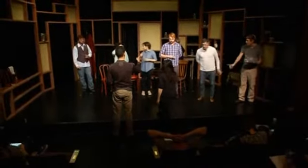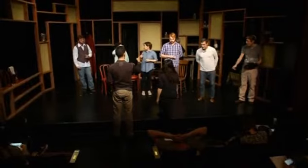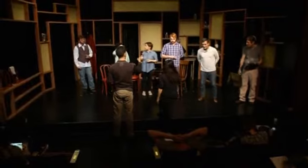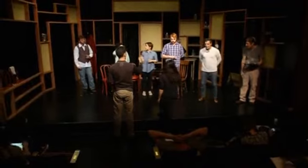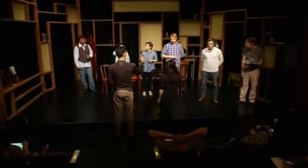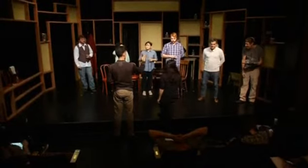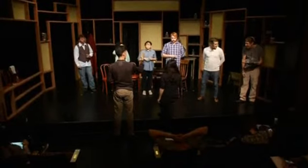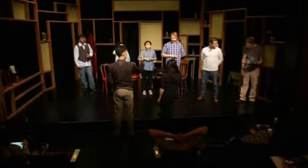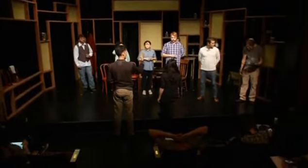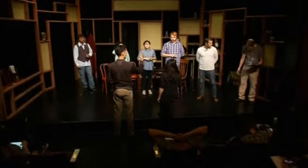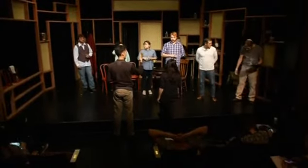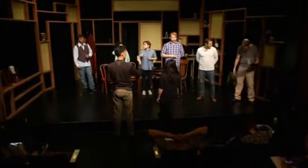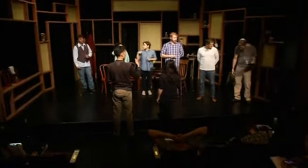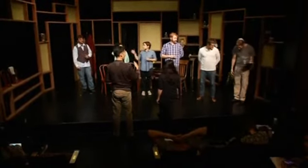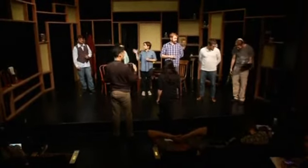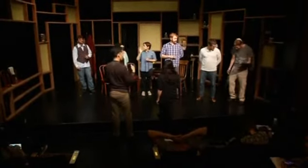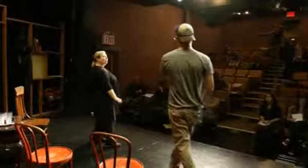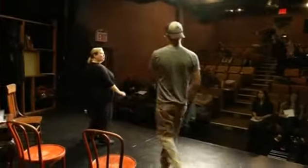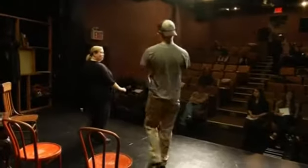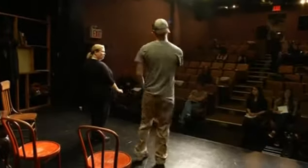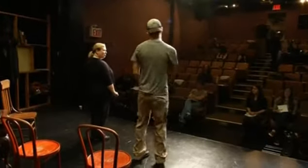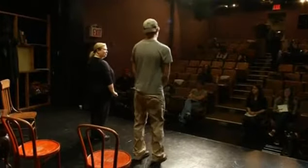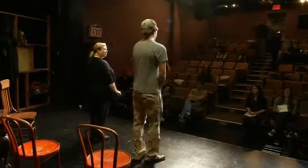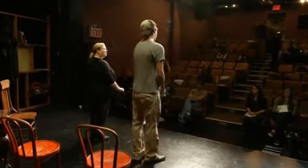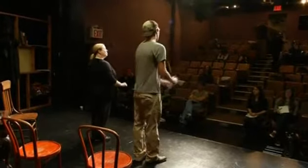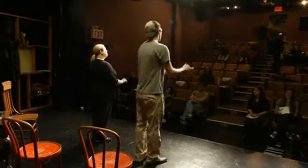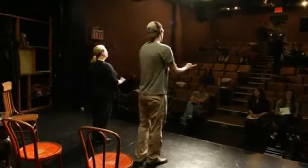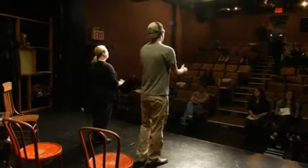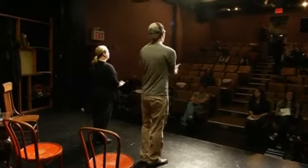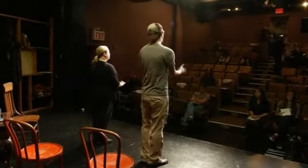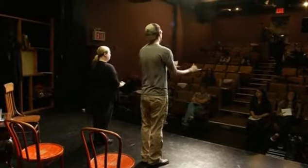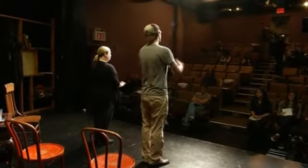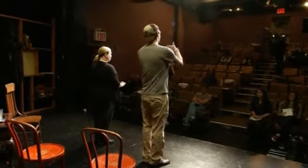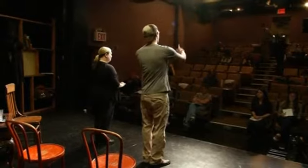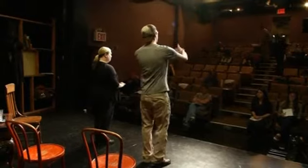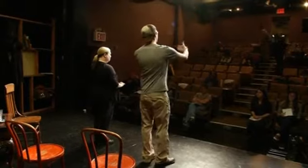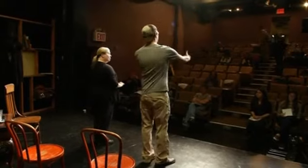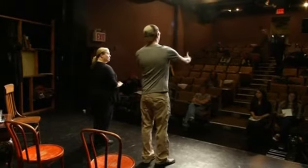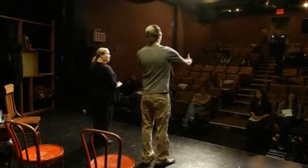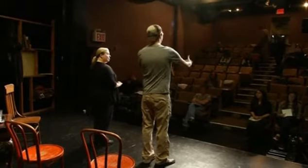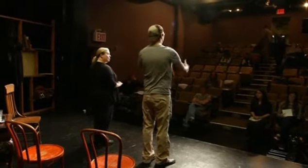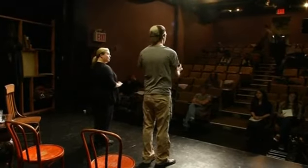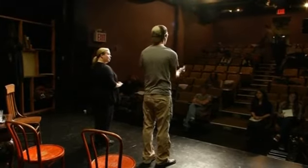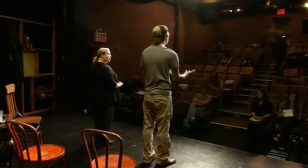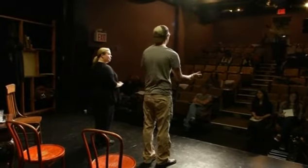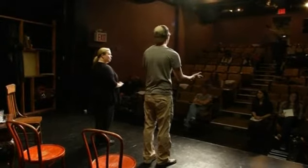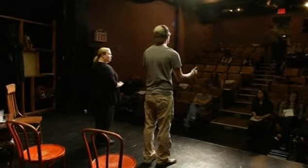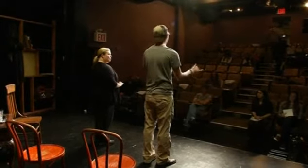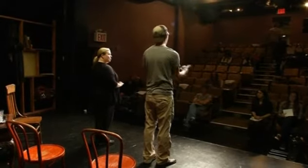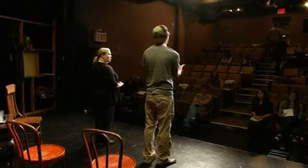-Йоркский театр глухих готовится к премьере. На этой неделе здесь поставят адаптированную для американского языка жестов странную историю доктора Джекила